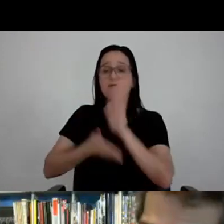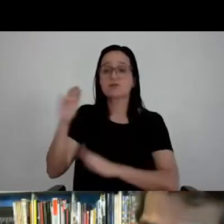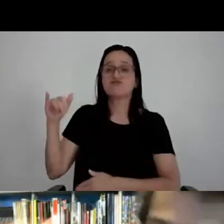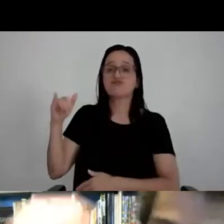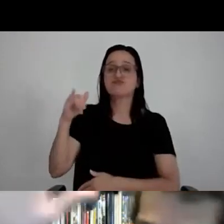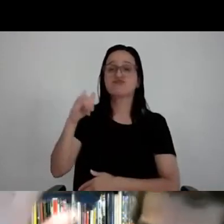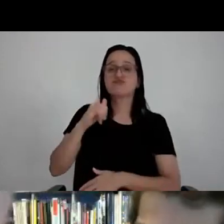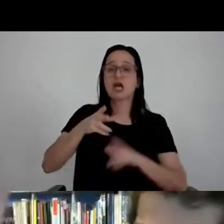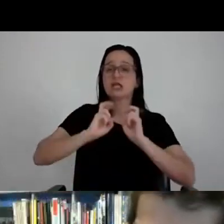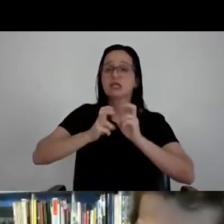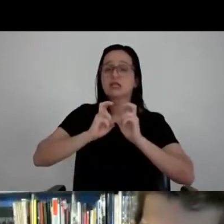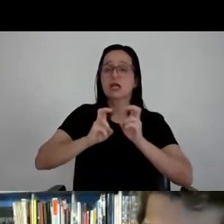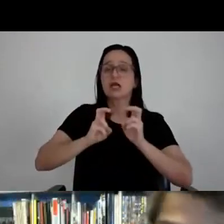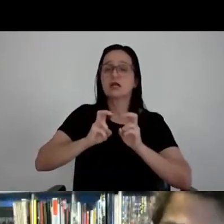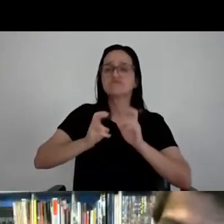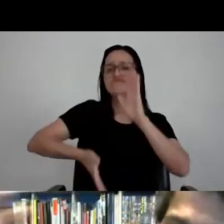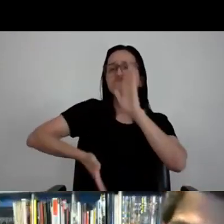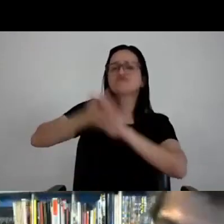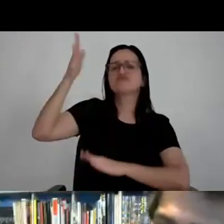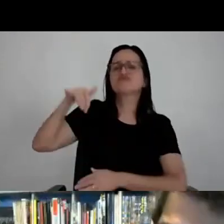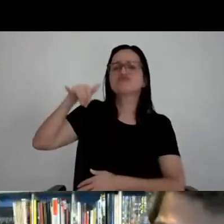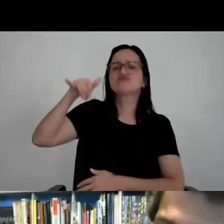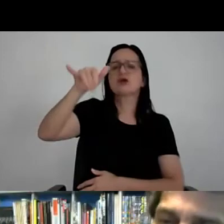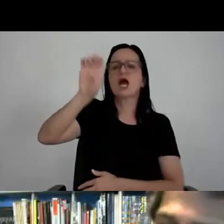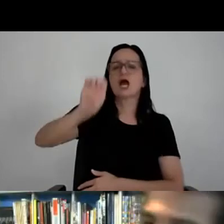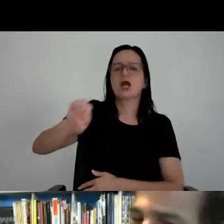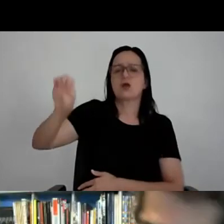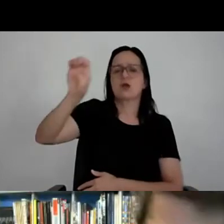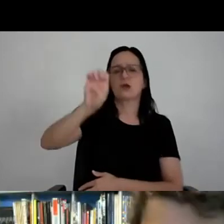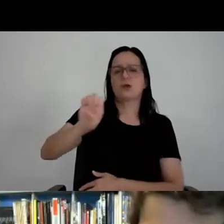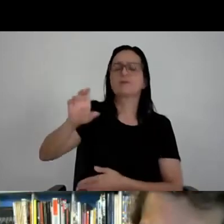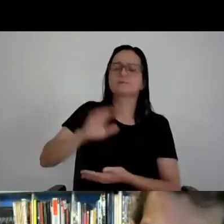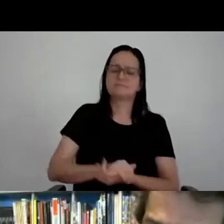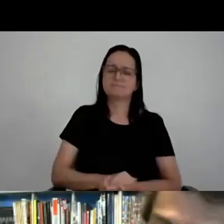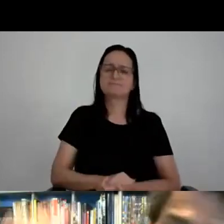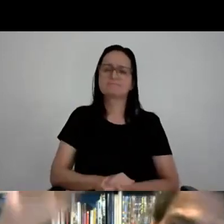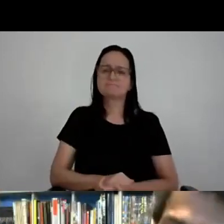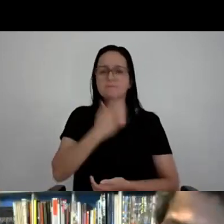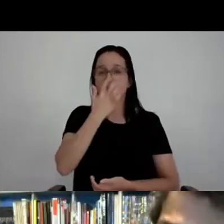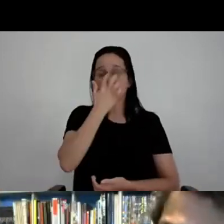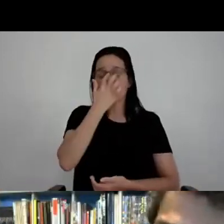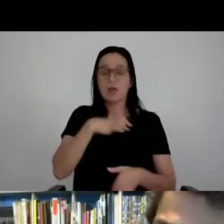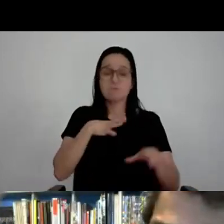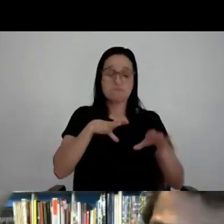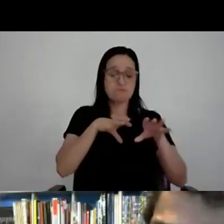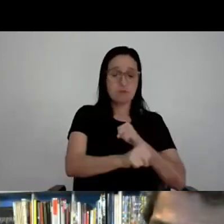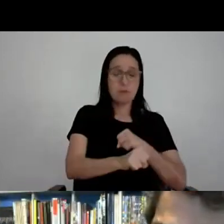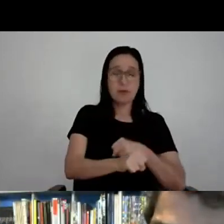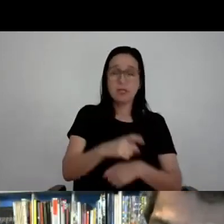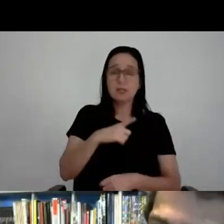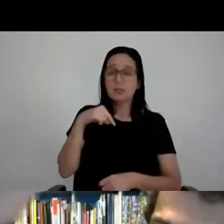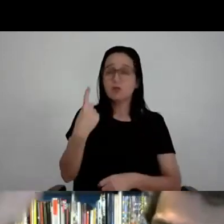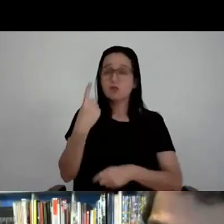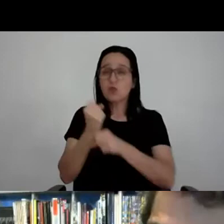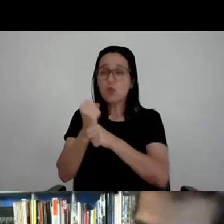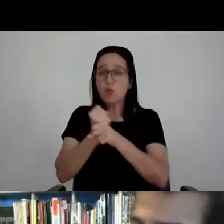quatro meses e fui para a Europa, então eu me formei, trabalhei um ano intensamente e passei quatro meses rodando